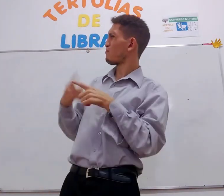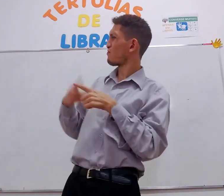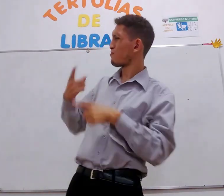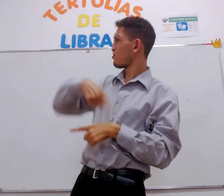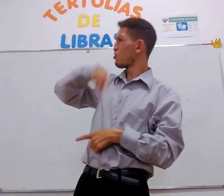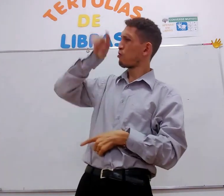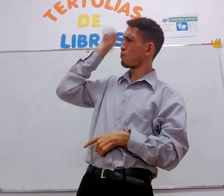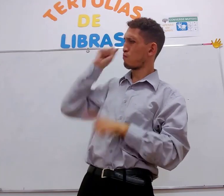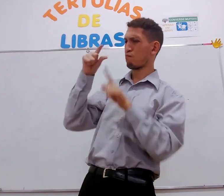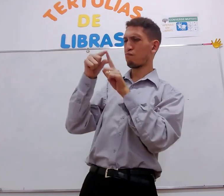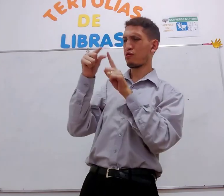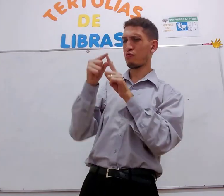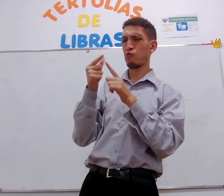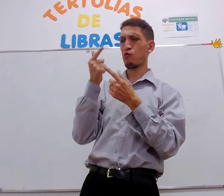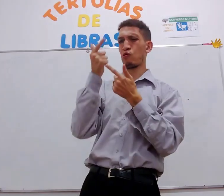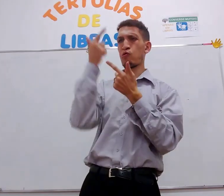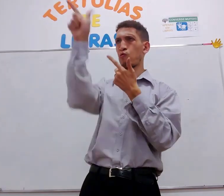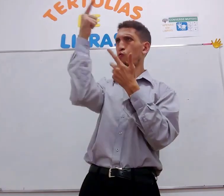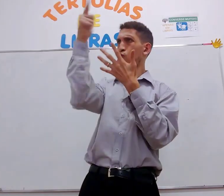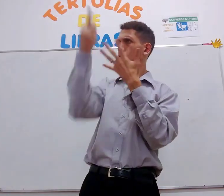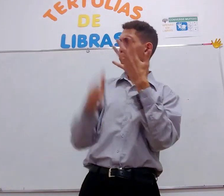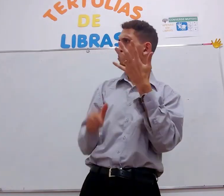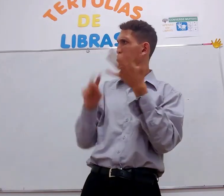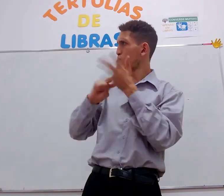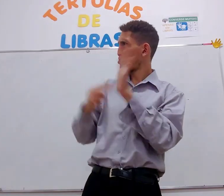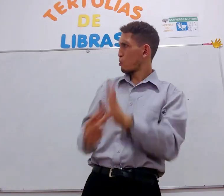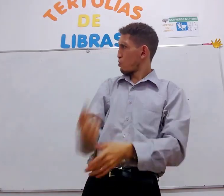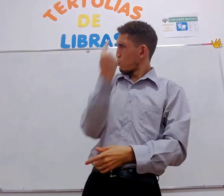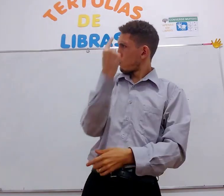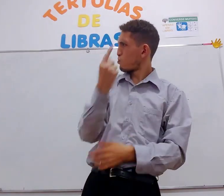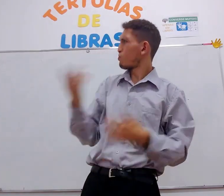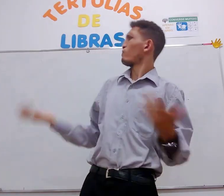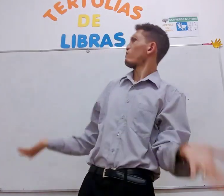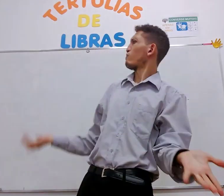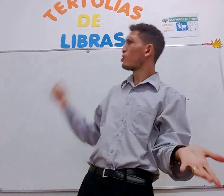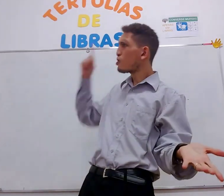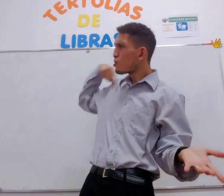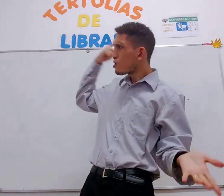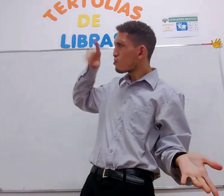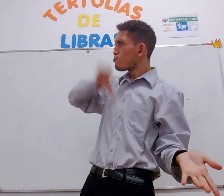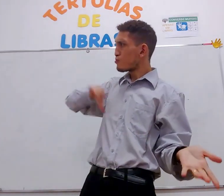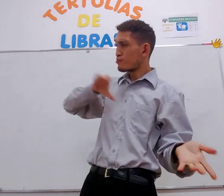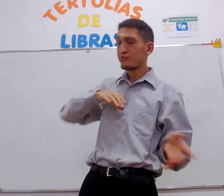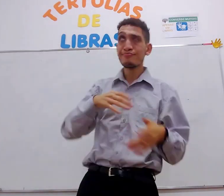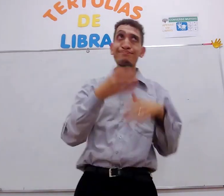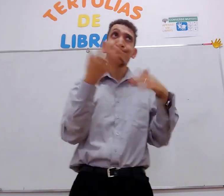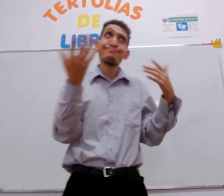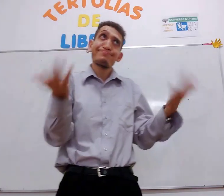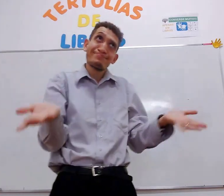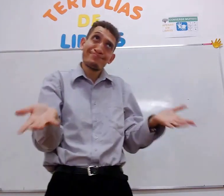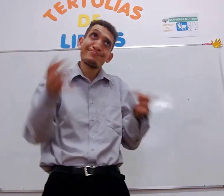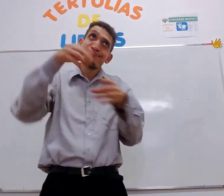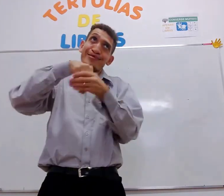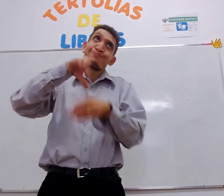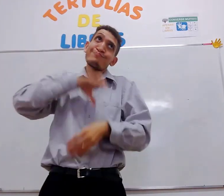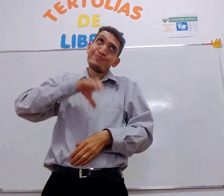descansar, porque palavra, outra, outra, português, doido, ou português,